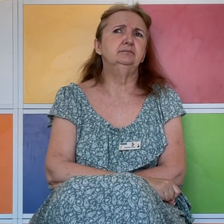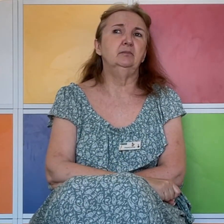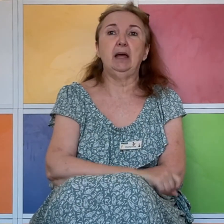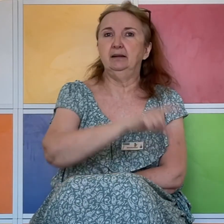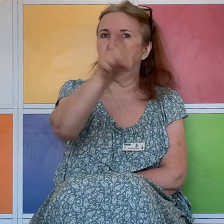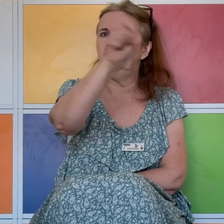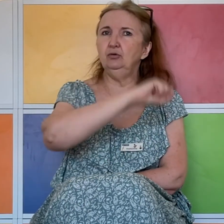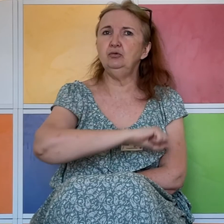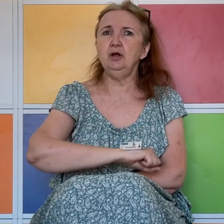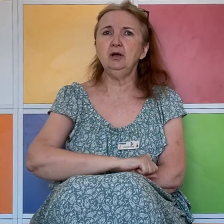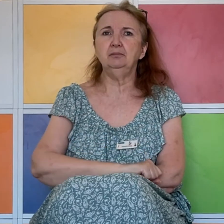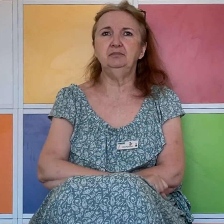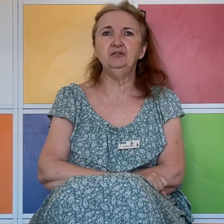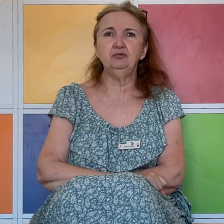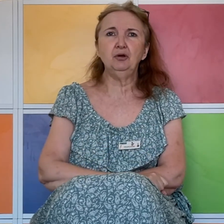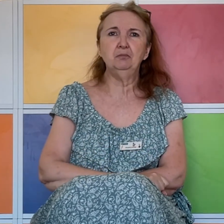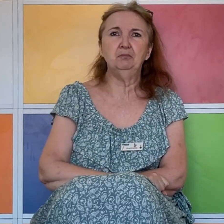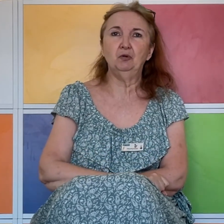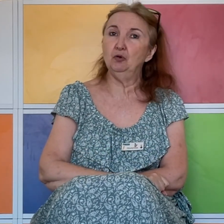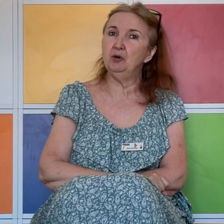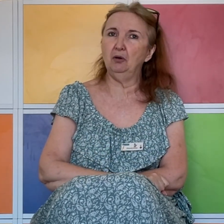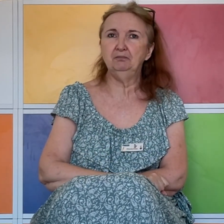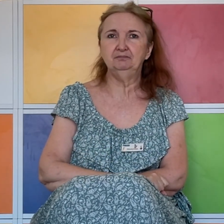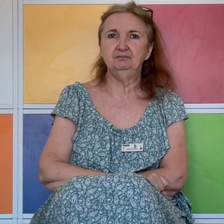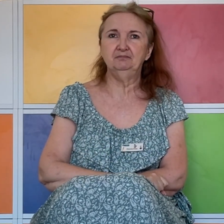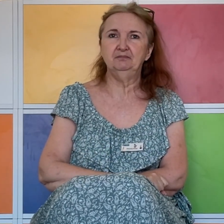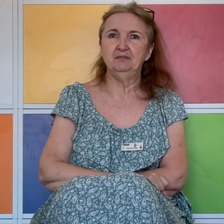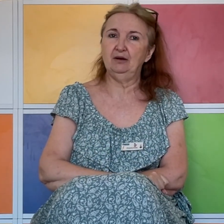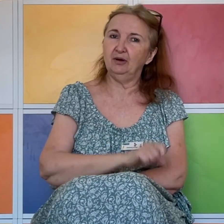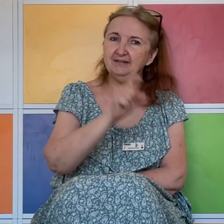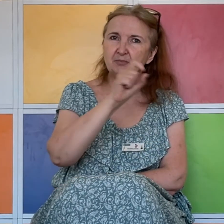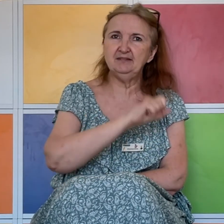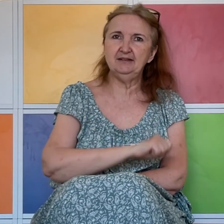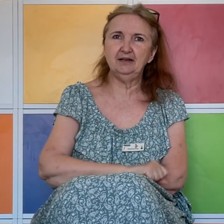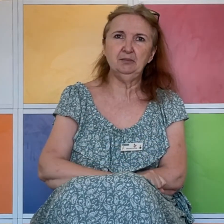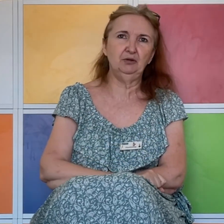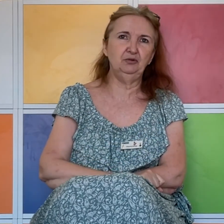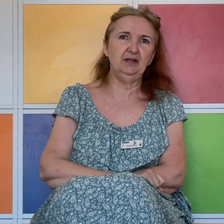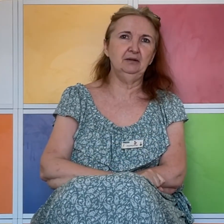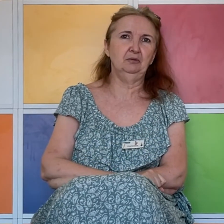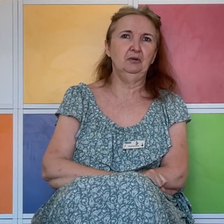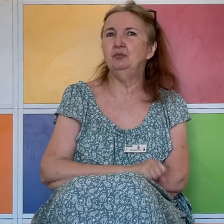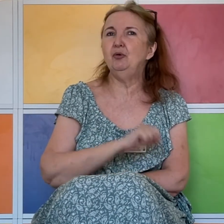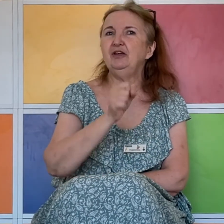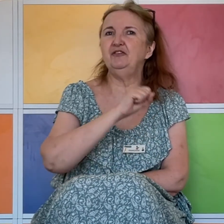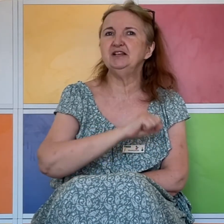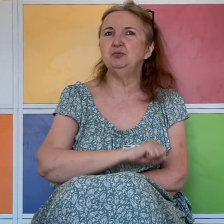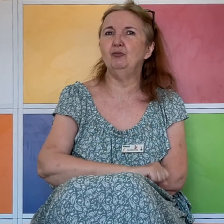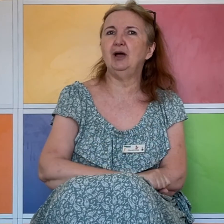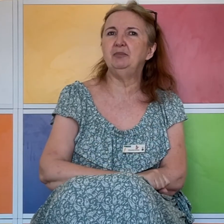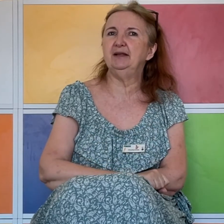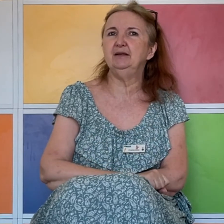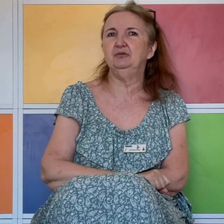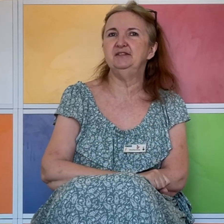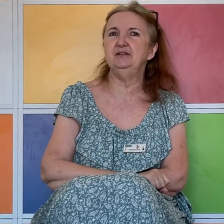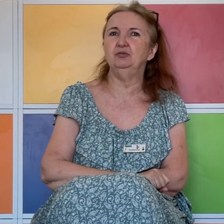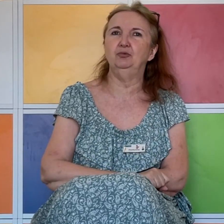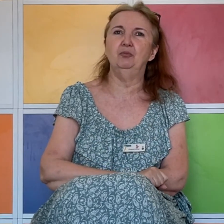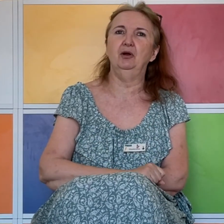Il y les non-couleurs, bien sûr. Le blanc. Alors là, c'est Priscilla qui m'a donné le beau réflexe pour me rappeler le signe. Le blanc,